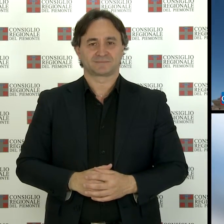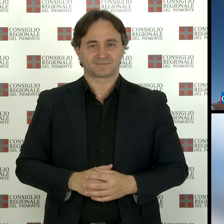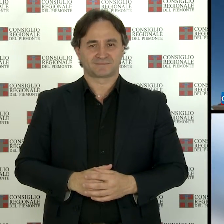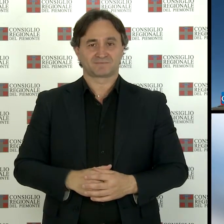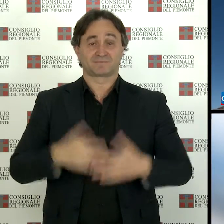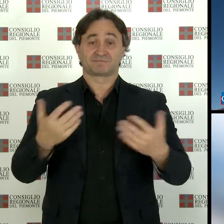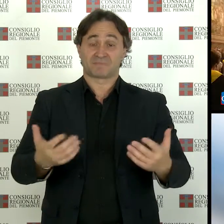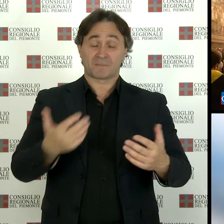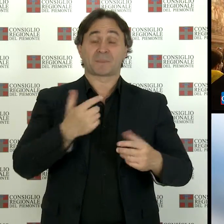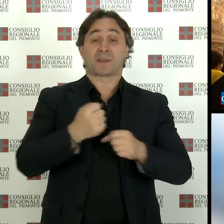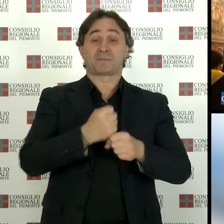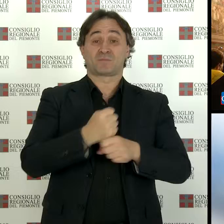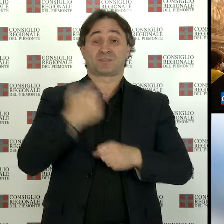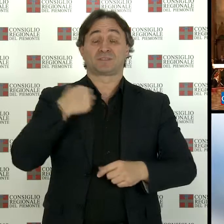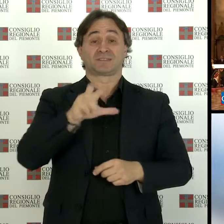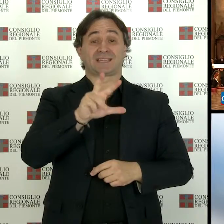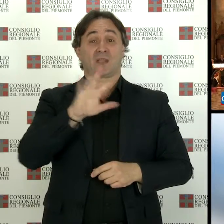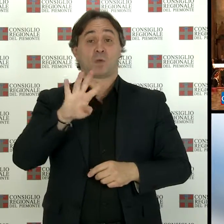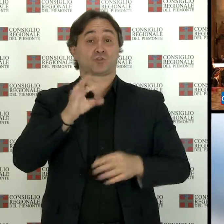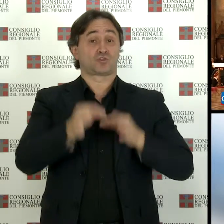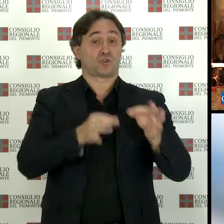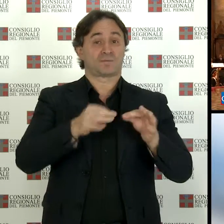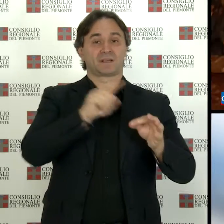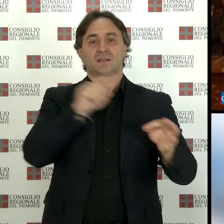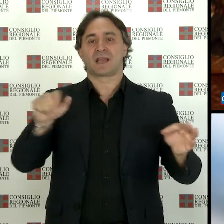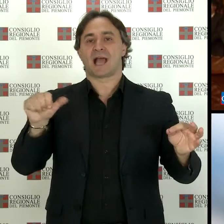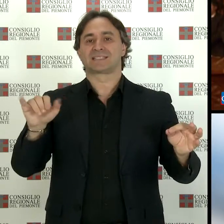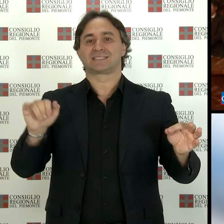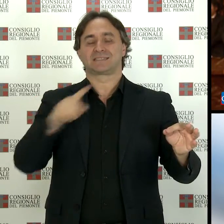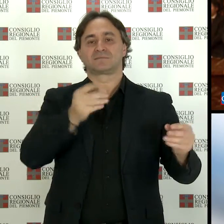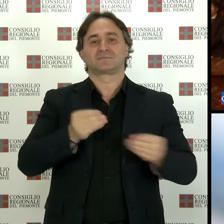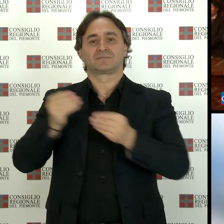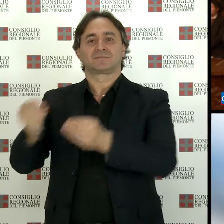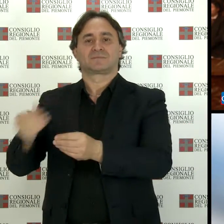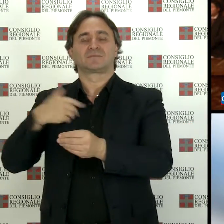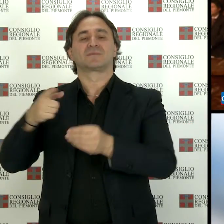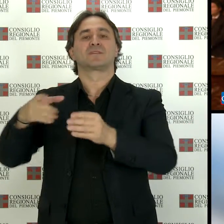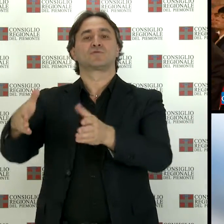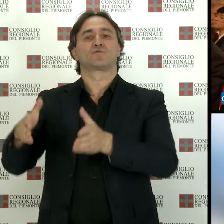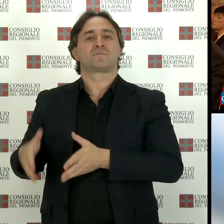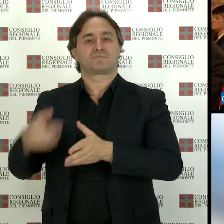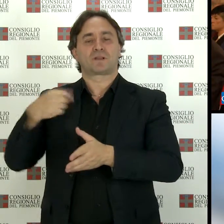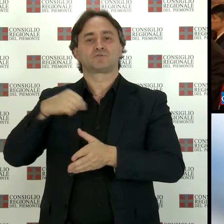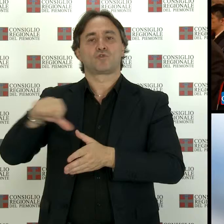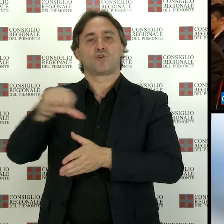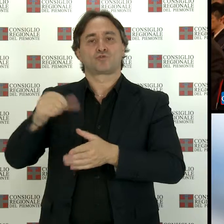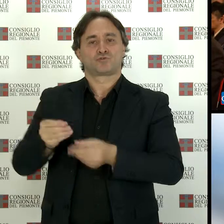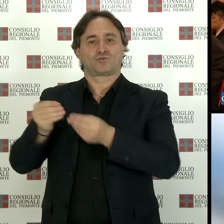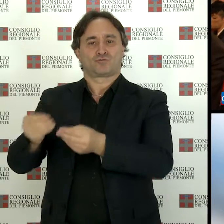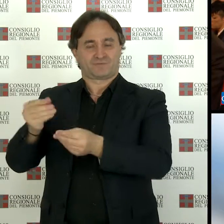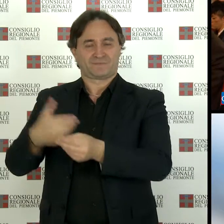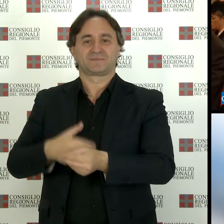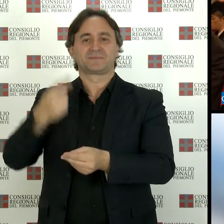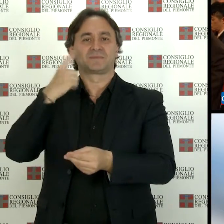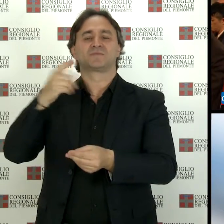stato il Piemonte, il 3 e 4 ottobre ad Assisi, a donare l'olio per la lampada che arde presso la tomba di San Francesco durante le celebrazioni del